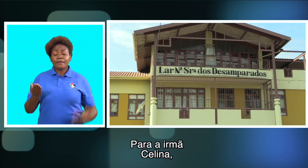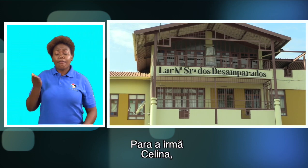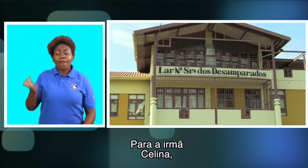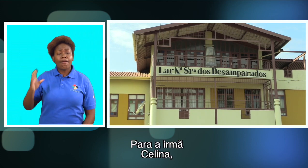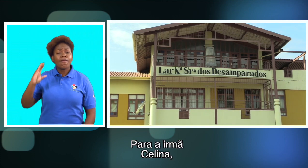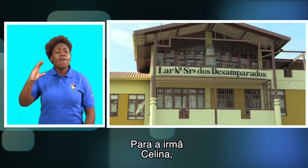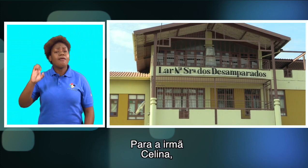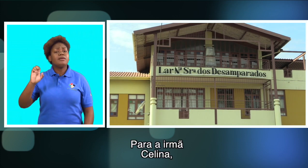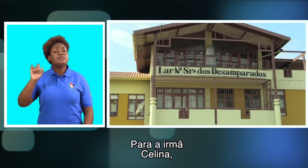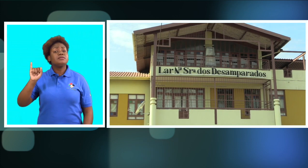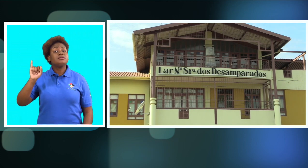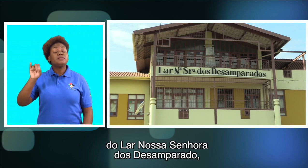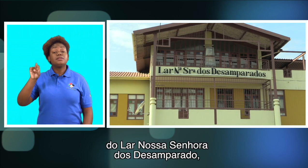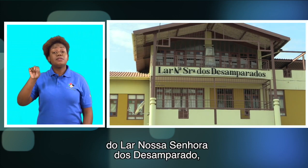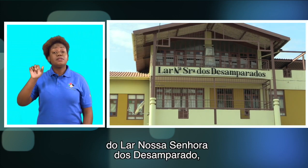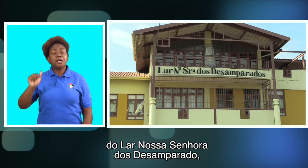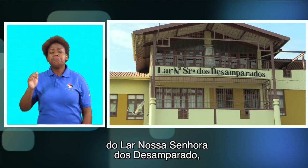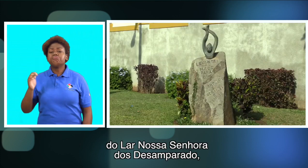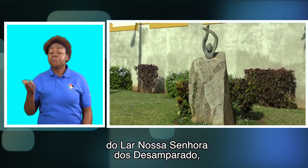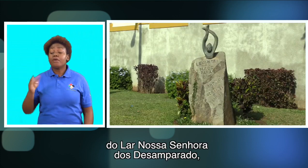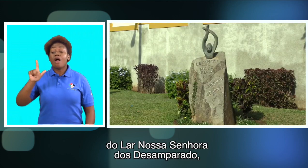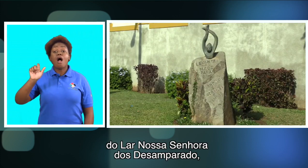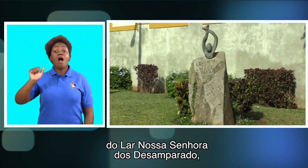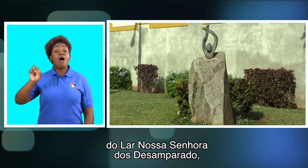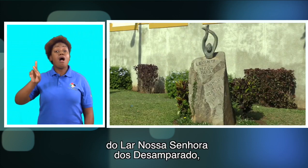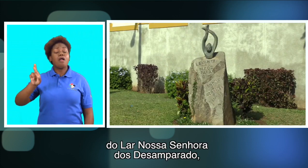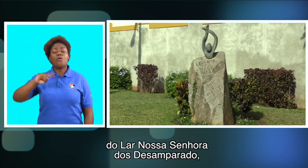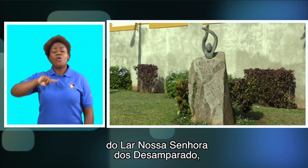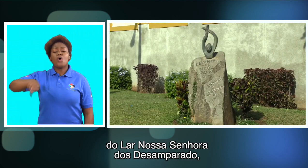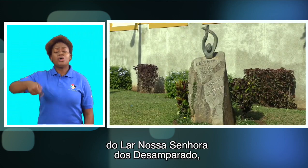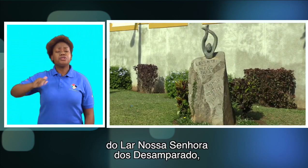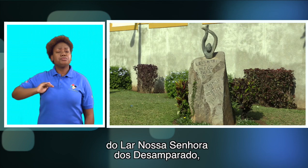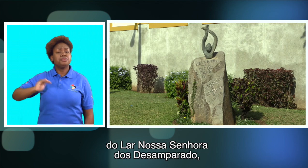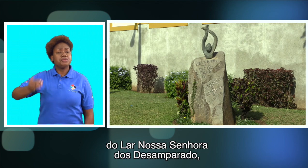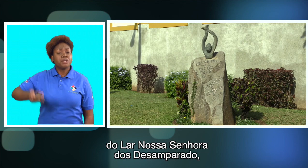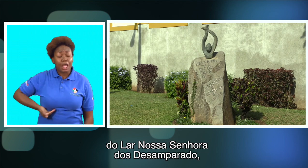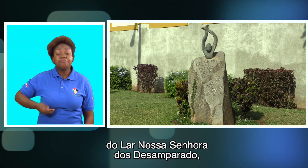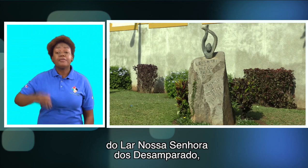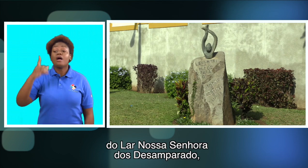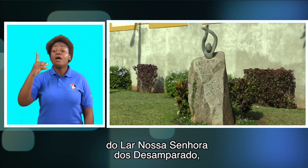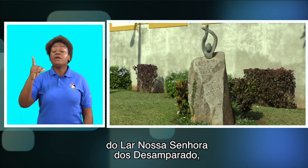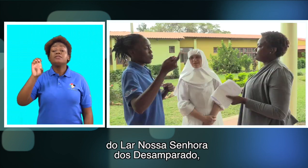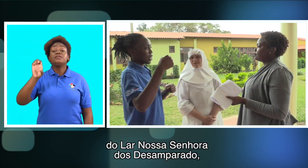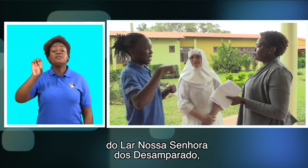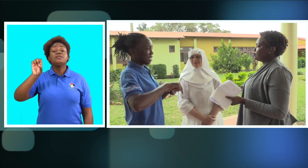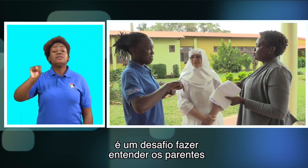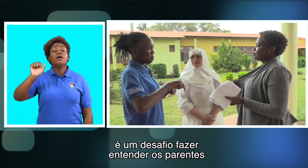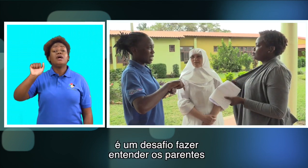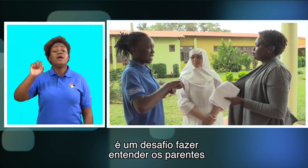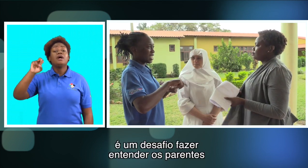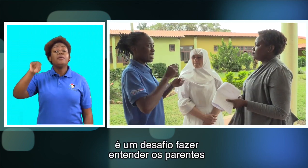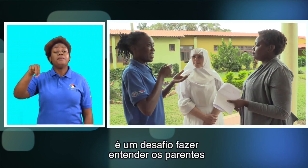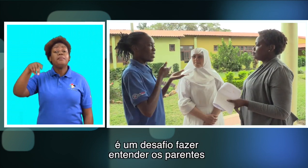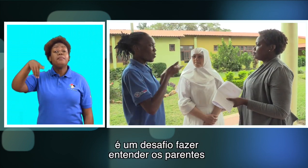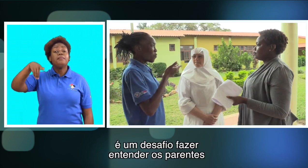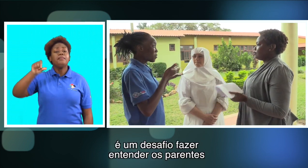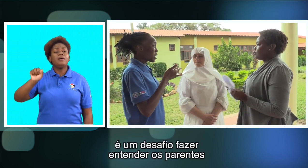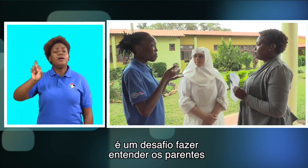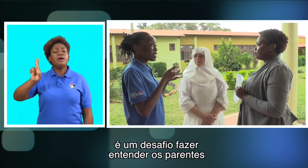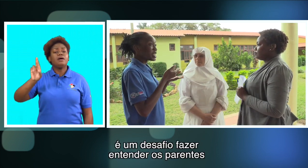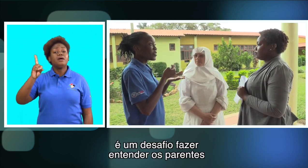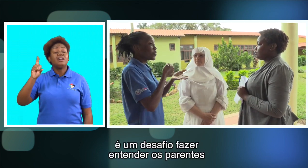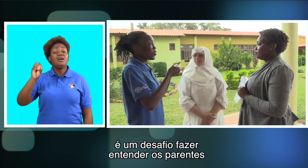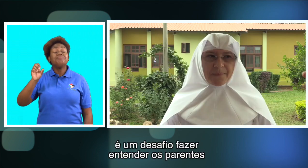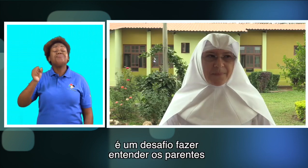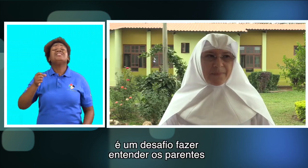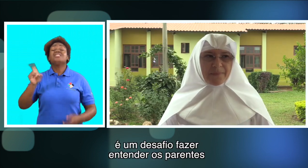Para a irmã Celina, do lar Nossa Senhora dos Desamparados É um desafio